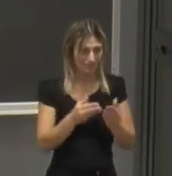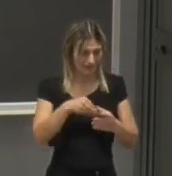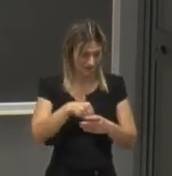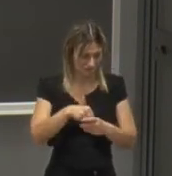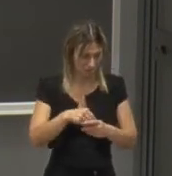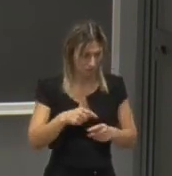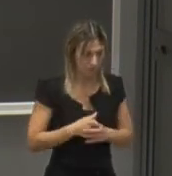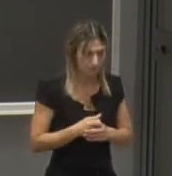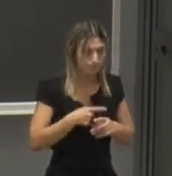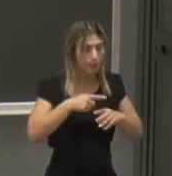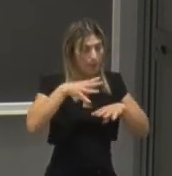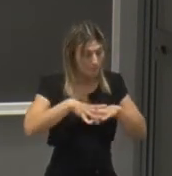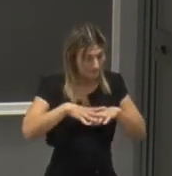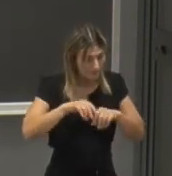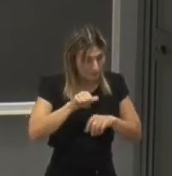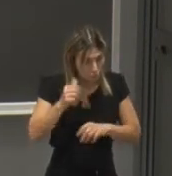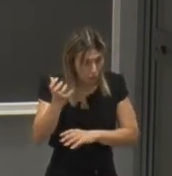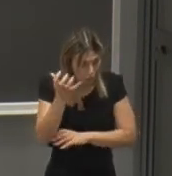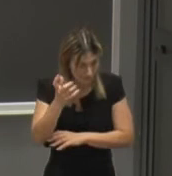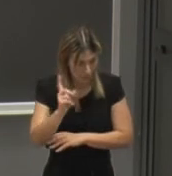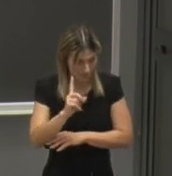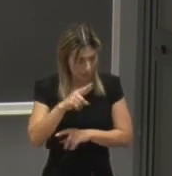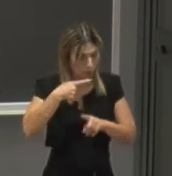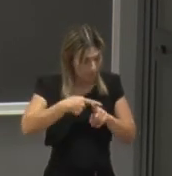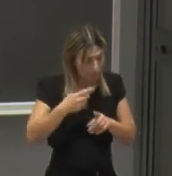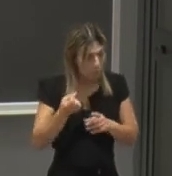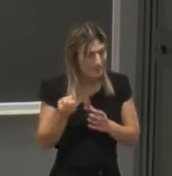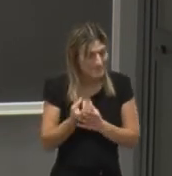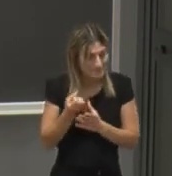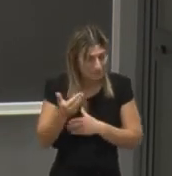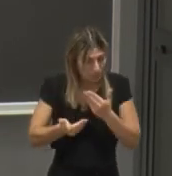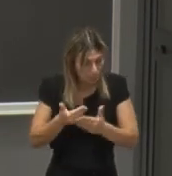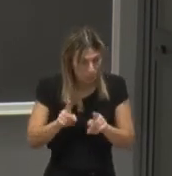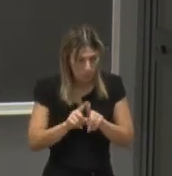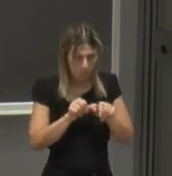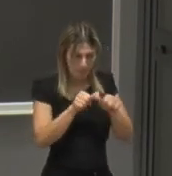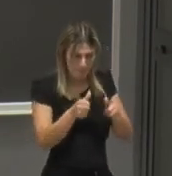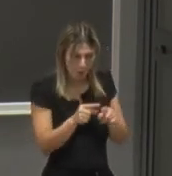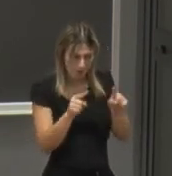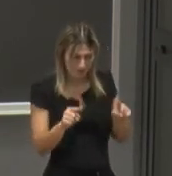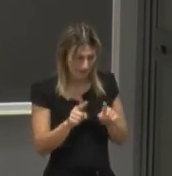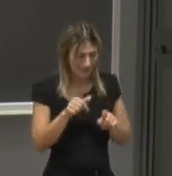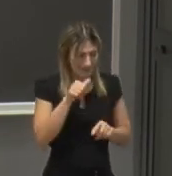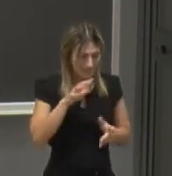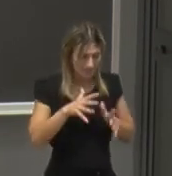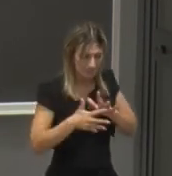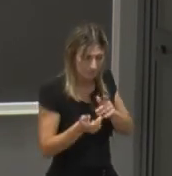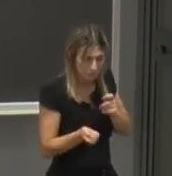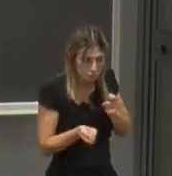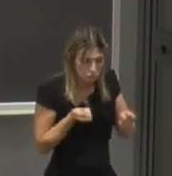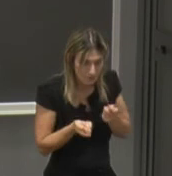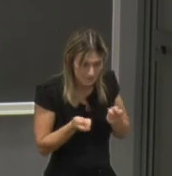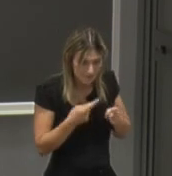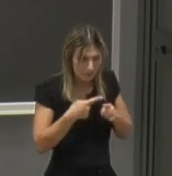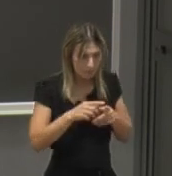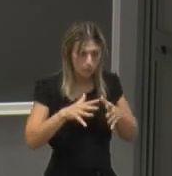'applicazione perché la matematica non è soltanto teoria è anche sviluppo di modelli che consentono poi di gestire e